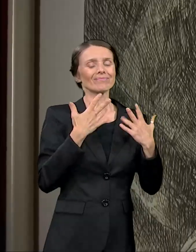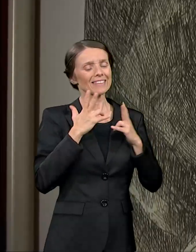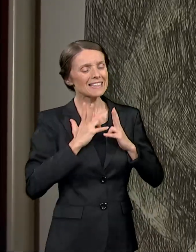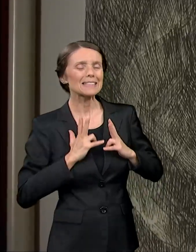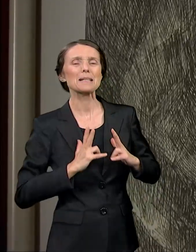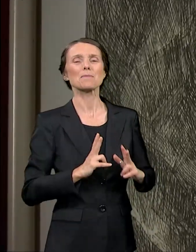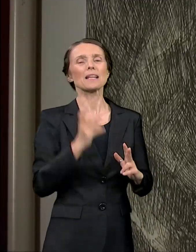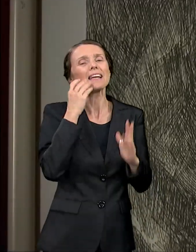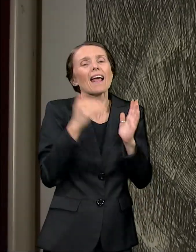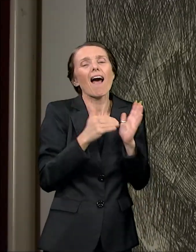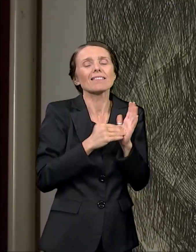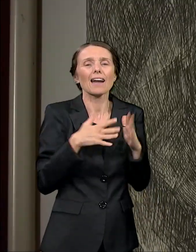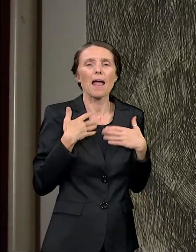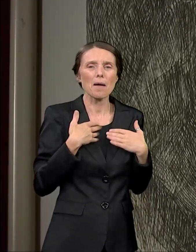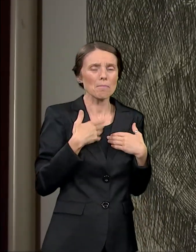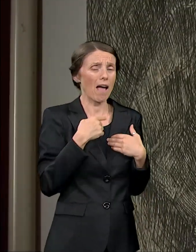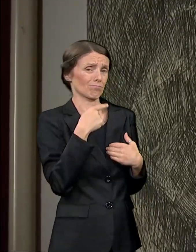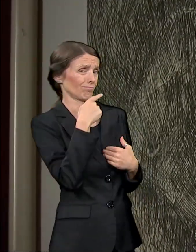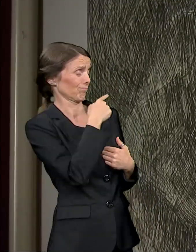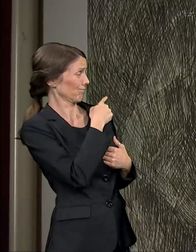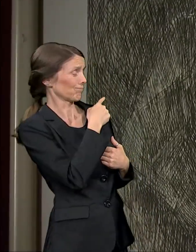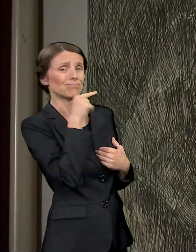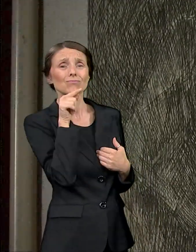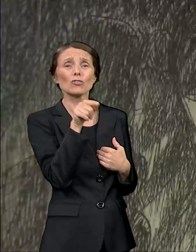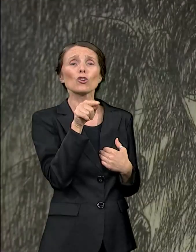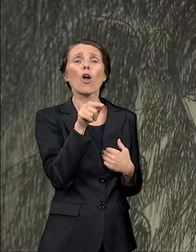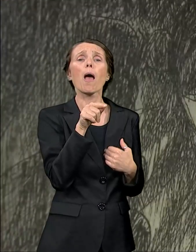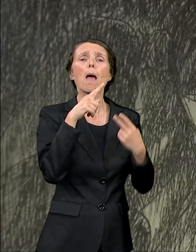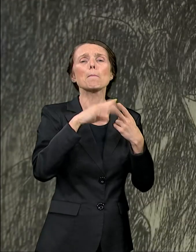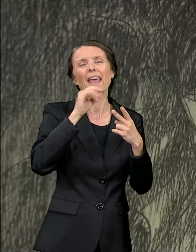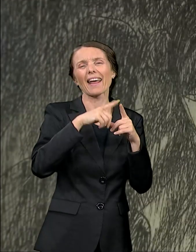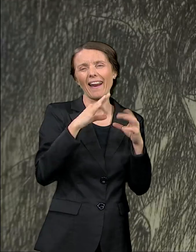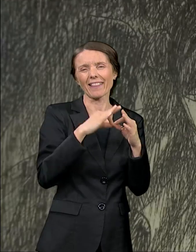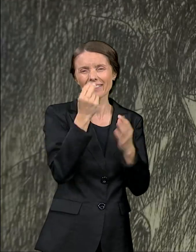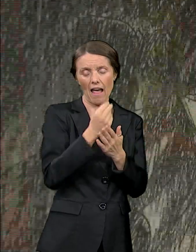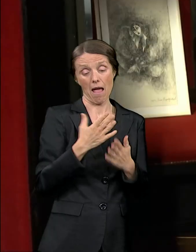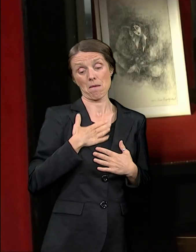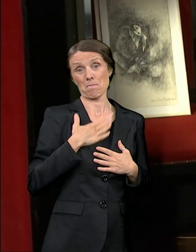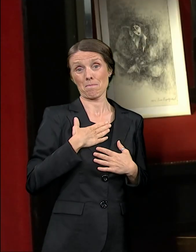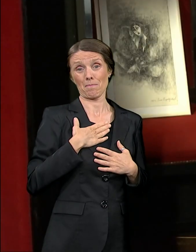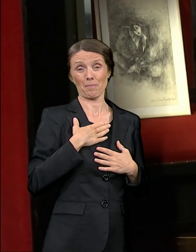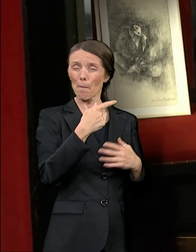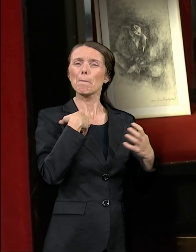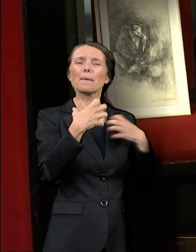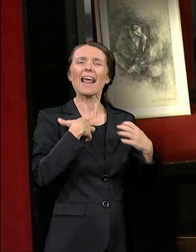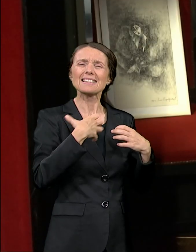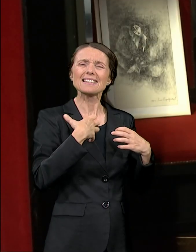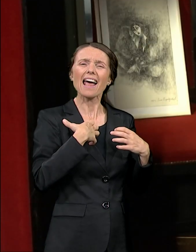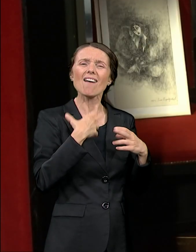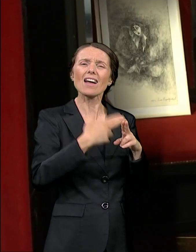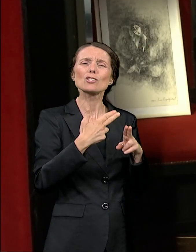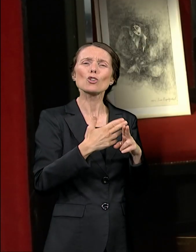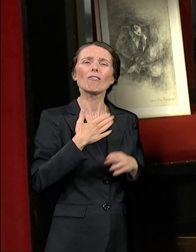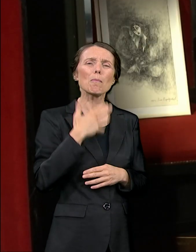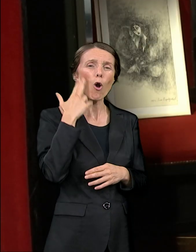treba. To je pijareta. U mom dečku koju smo radili zajedno bila sam